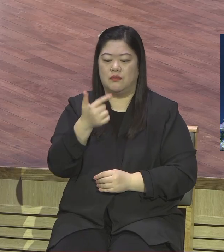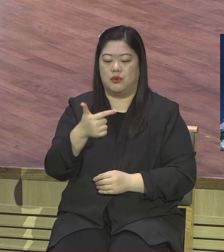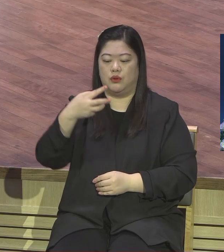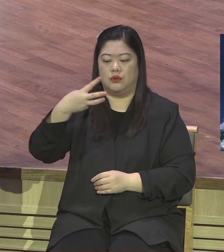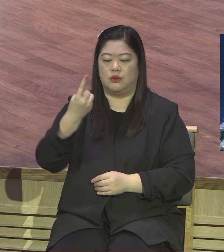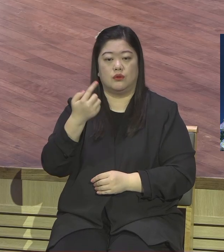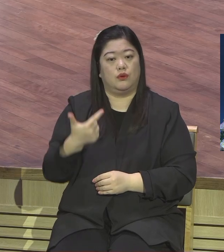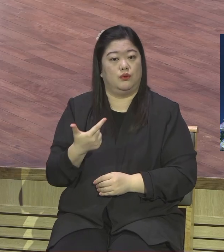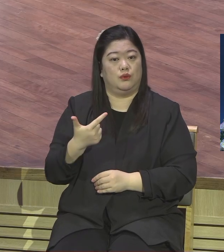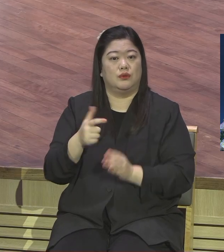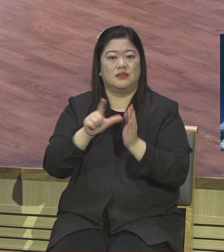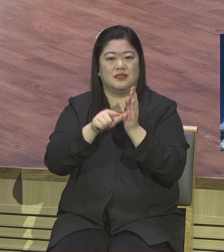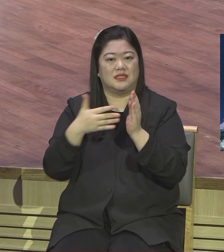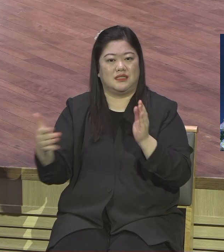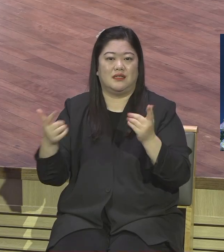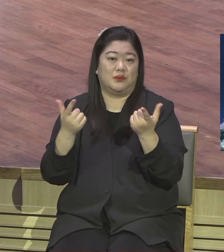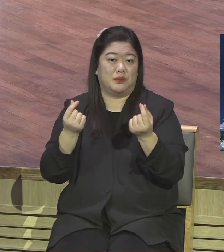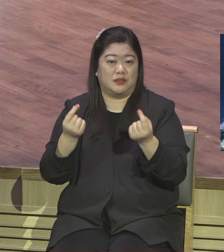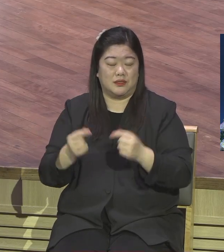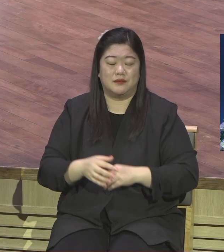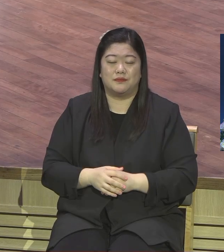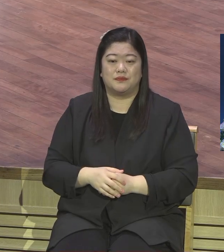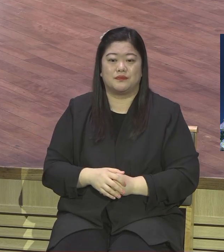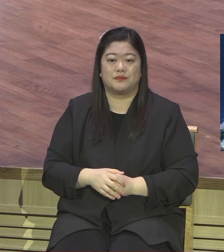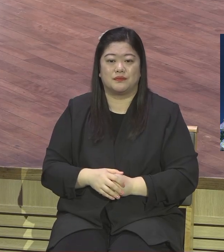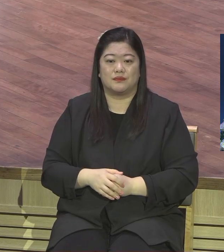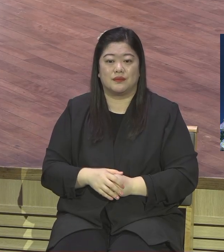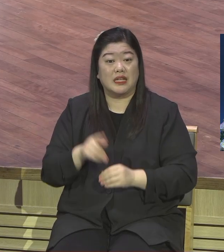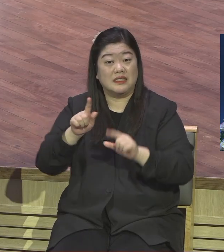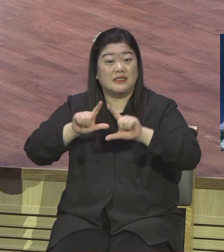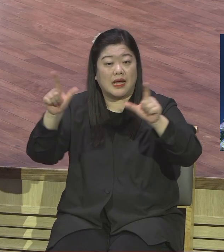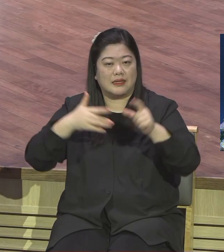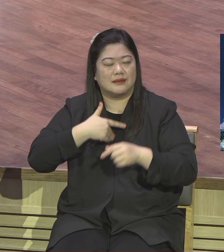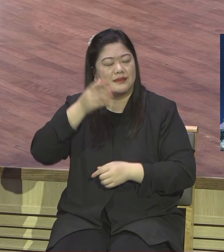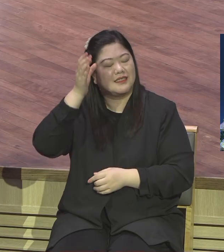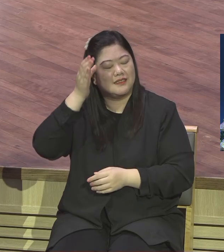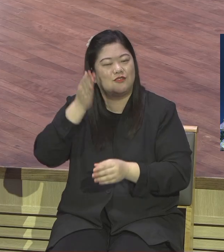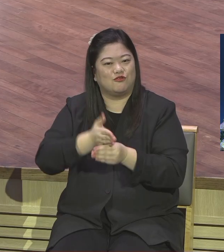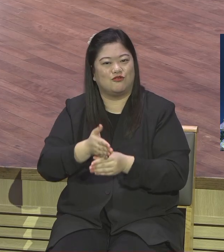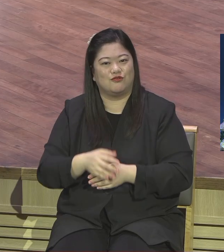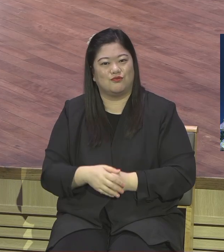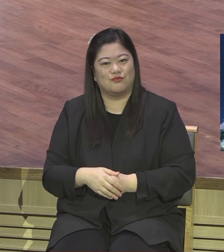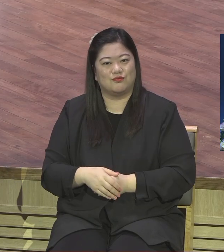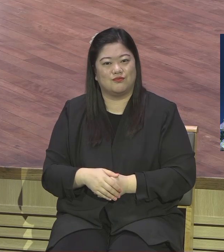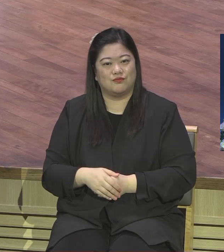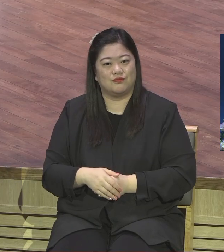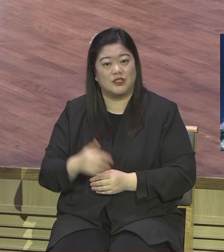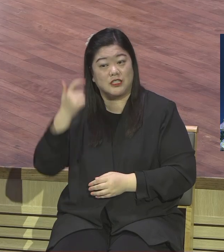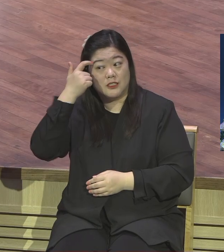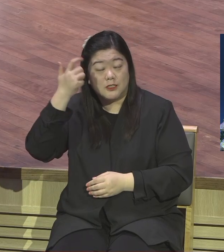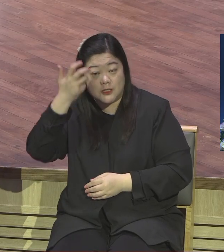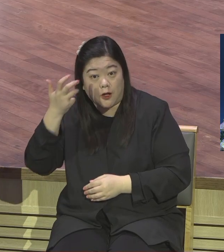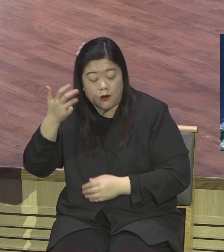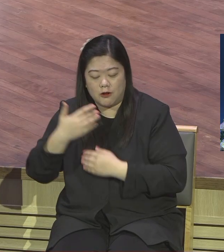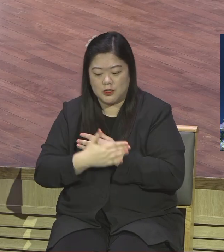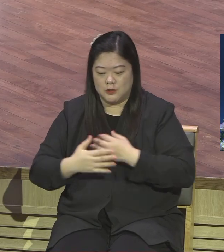그날을 기대하면서 준비하고 있는 겁니다 영육관이 다 준비하고 있는 겁니다 영원계의 모든 성도들도